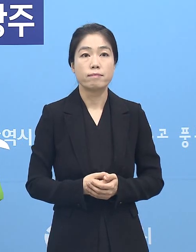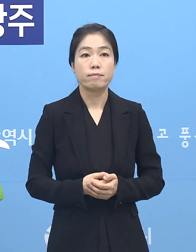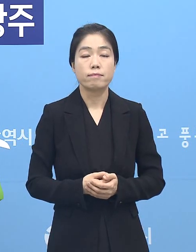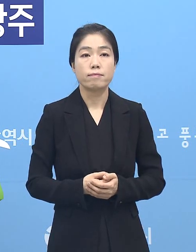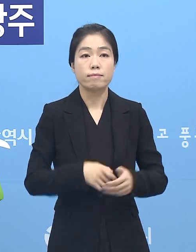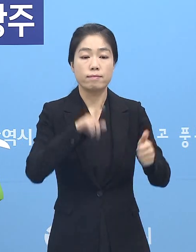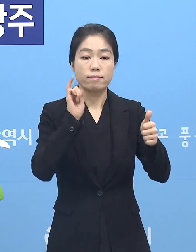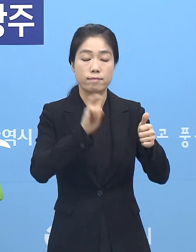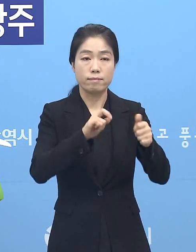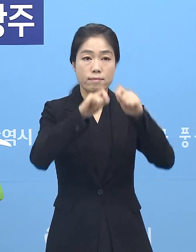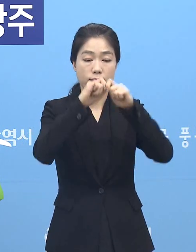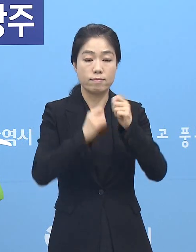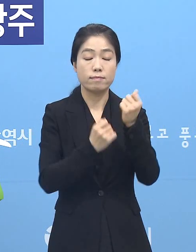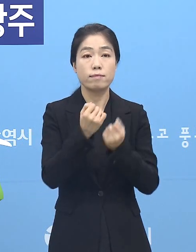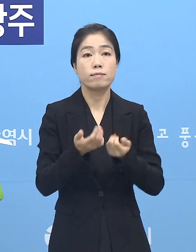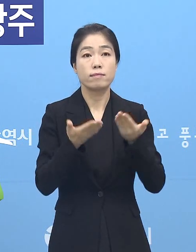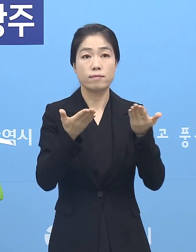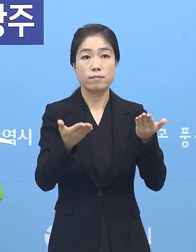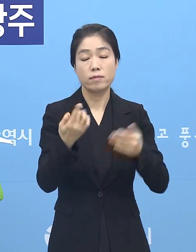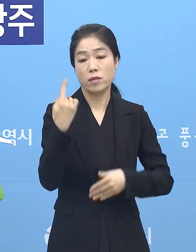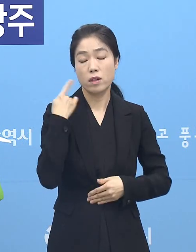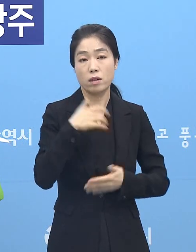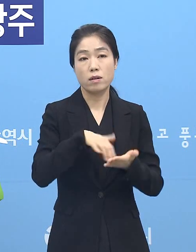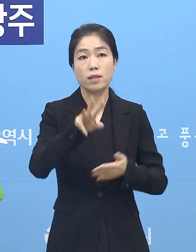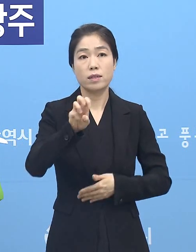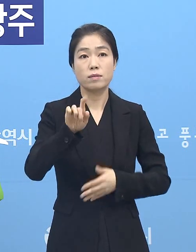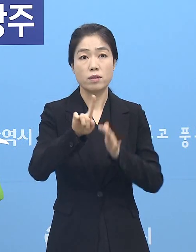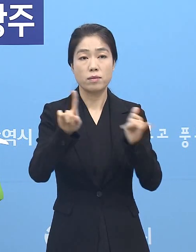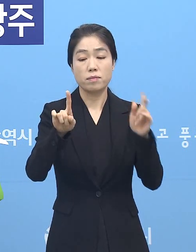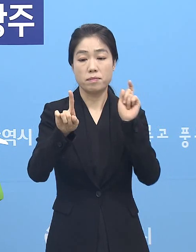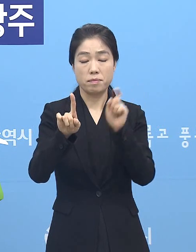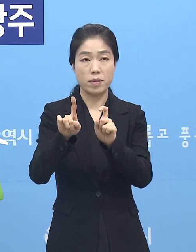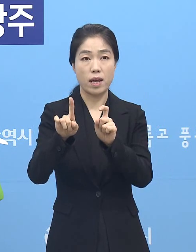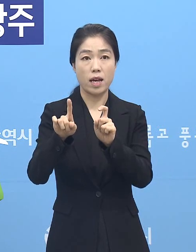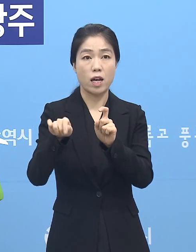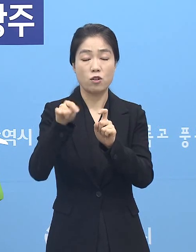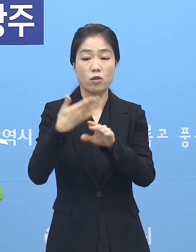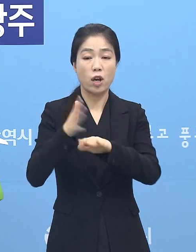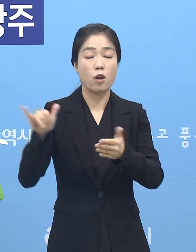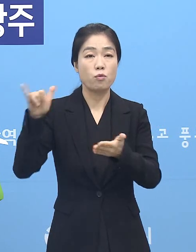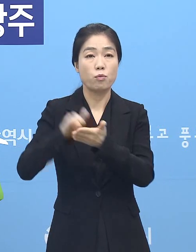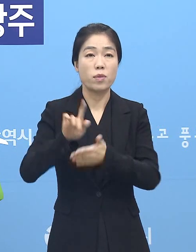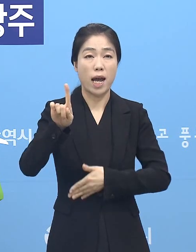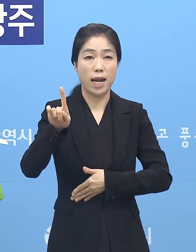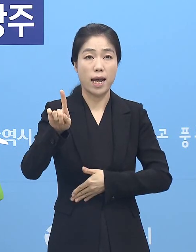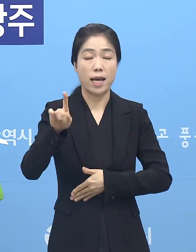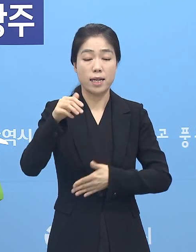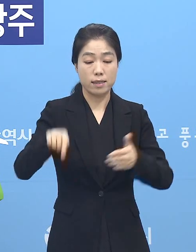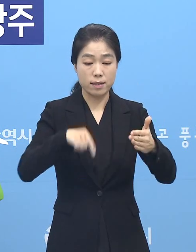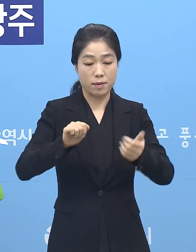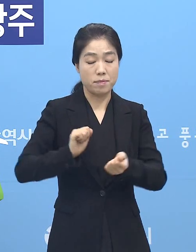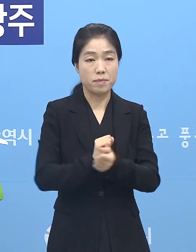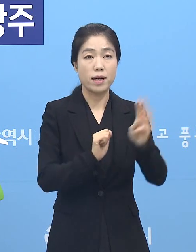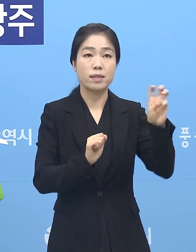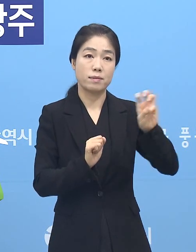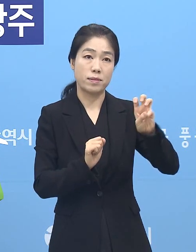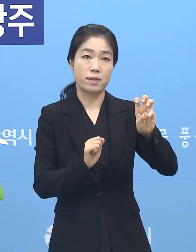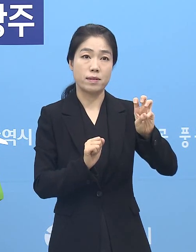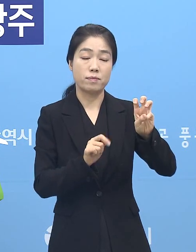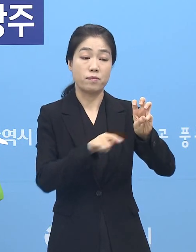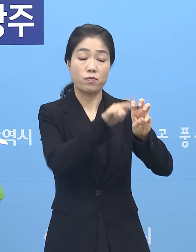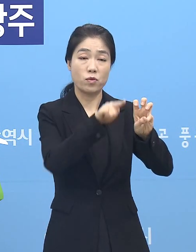확진자별 세부현황입니다. 어제 31명 발생자 중 해외유입 1명 있었고요. 지역감염 30명인데